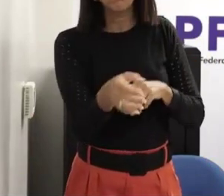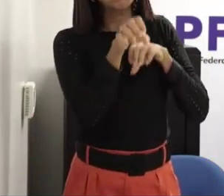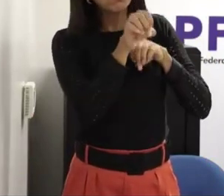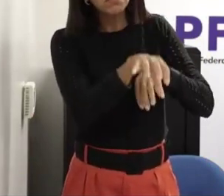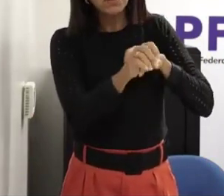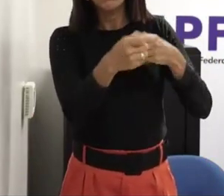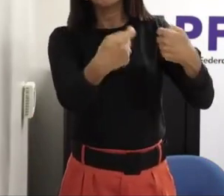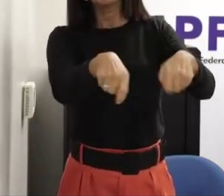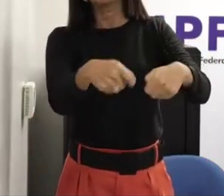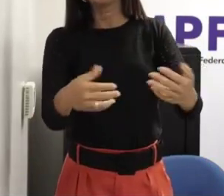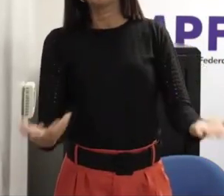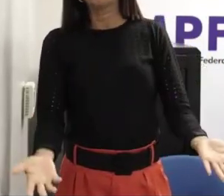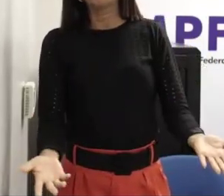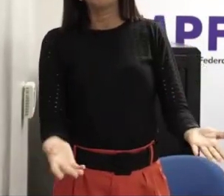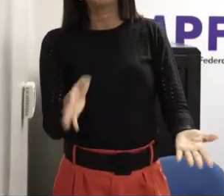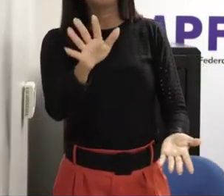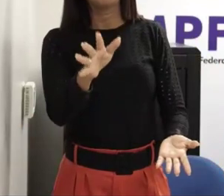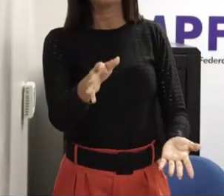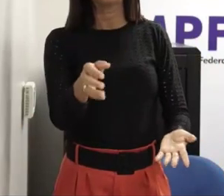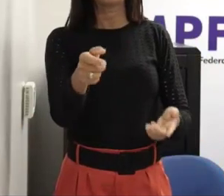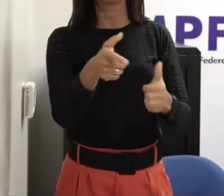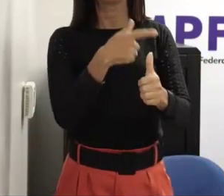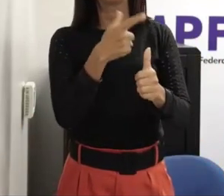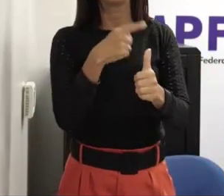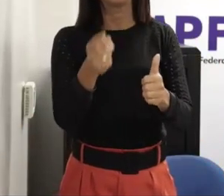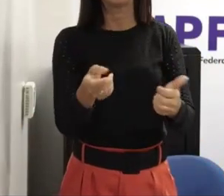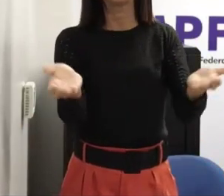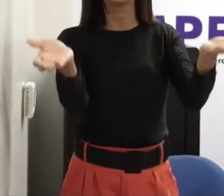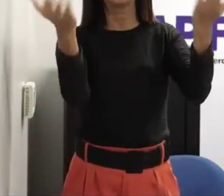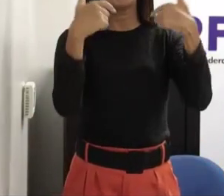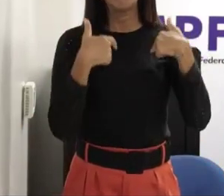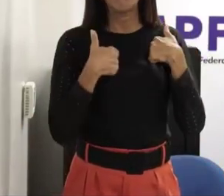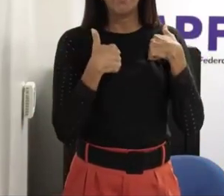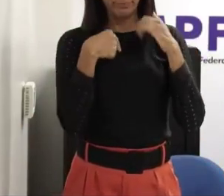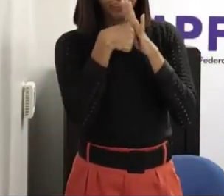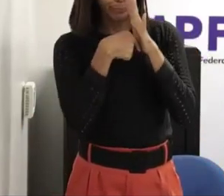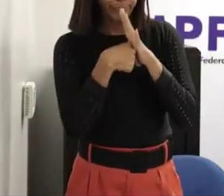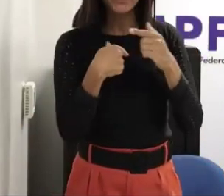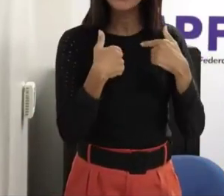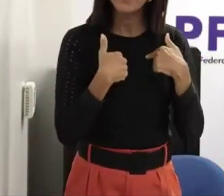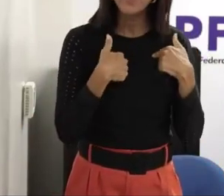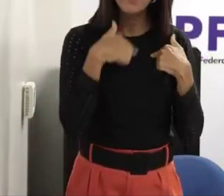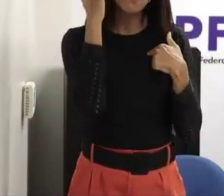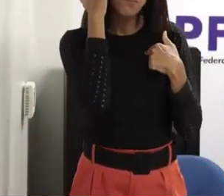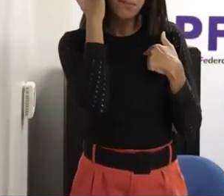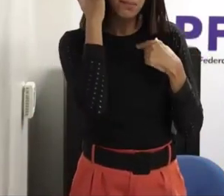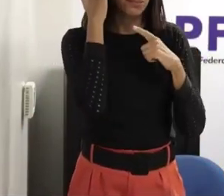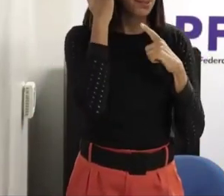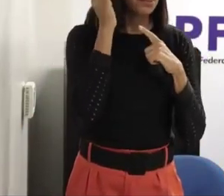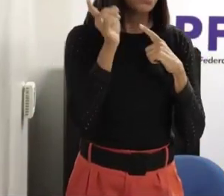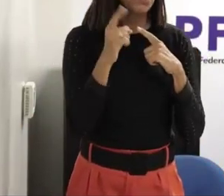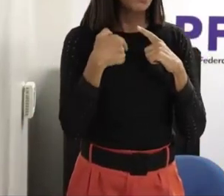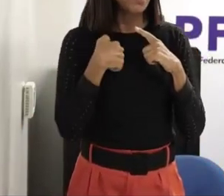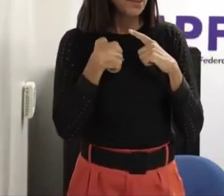a gente sempre tem que olhar primeiro para a gente antes de querer formatar uma opinião muito fechada a gente tem que estudar sobre os